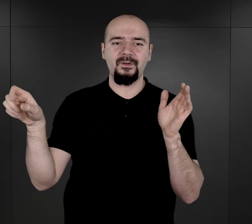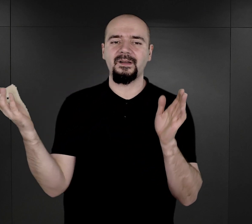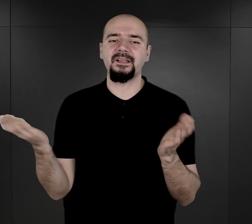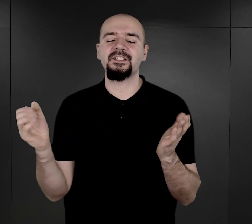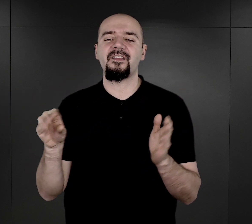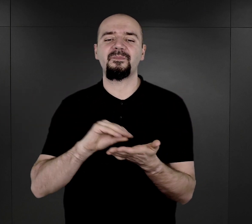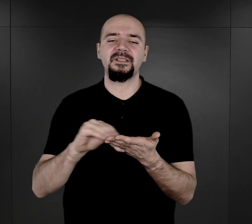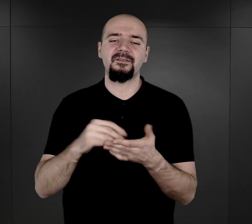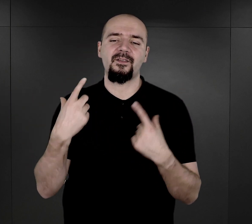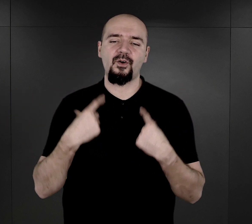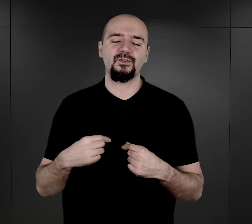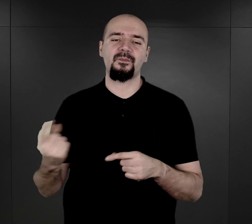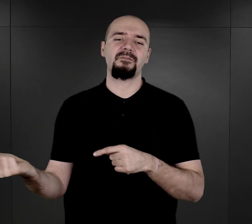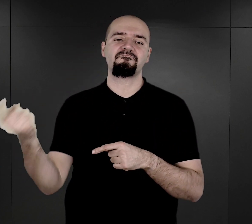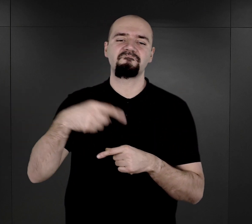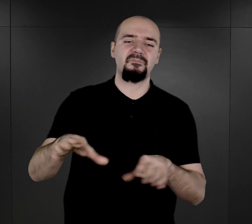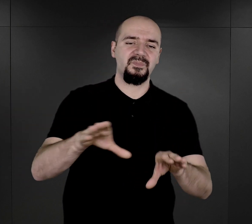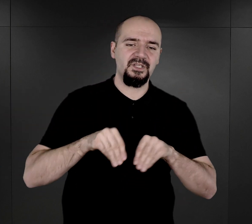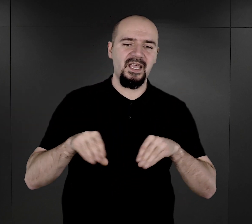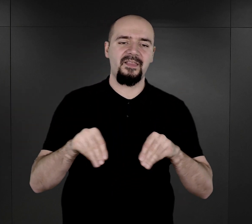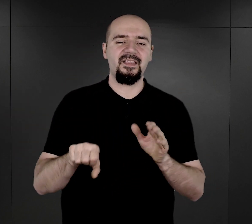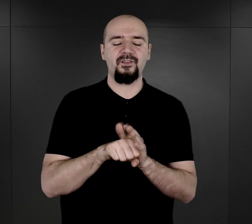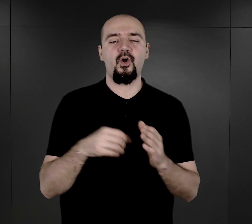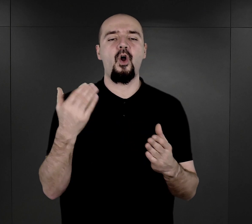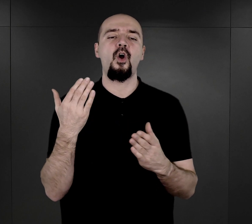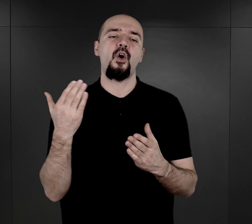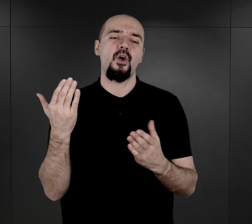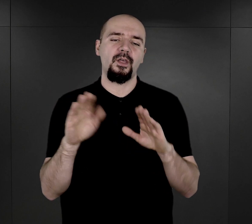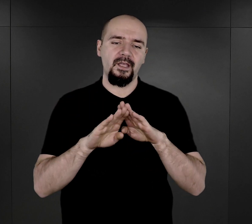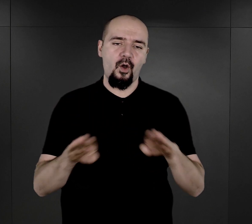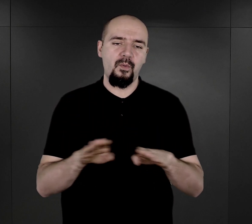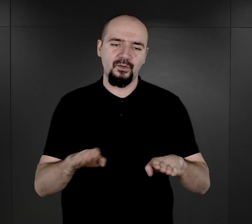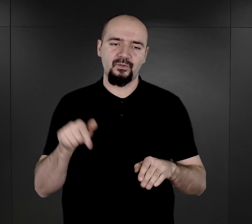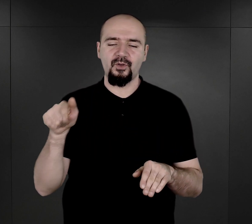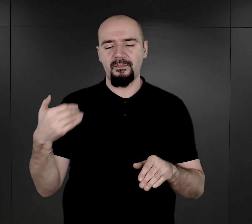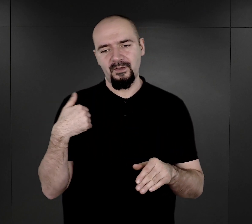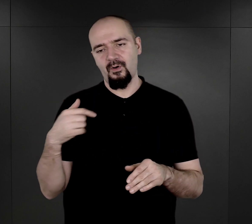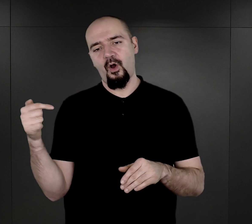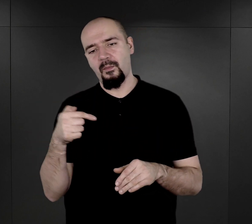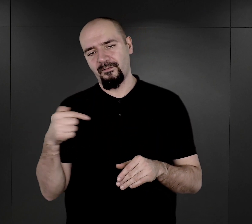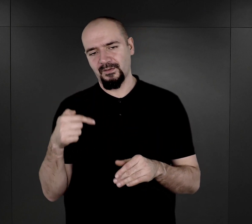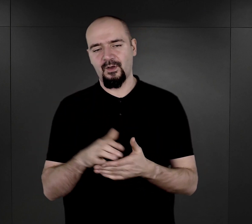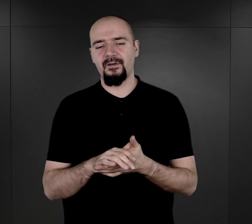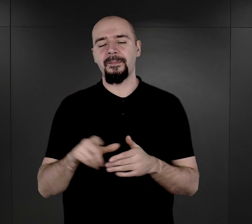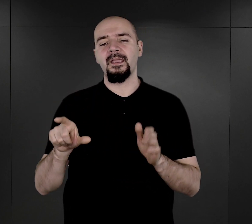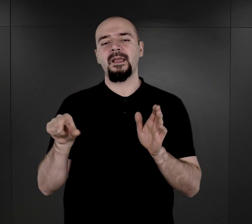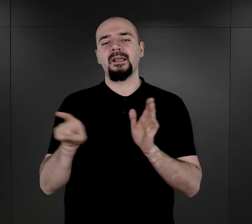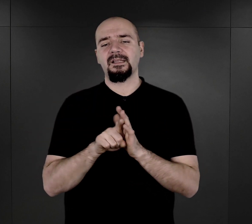osadzone w danym obozie. To była procedura administracyjna. Dla większości obozów te